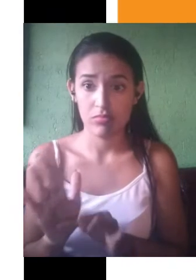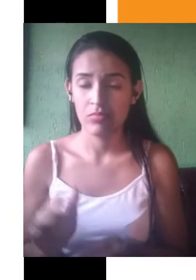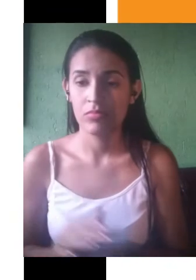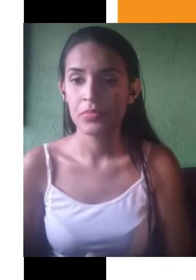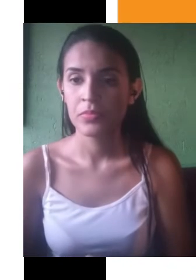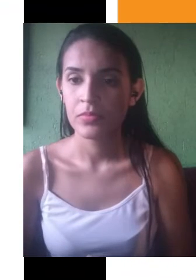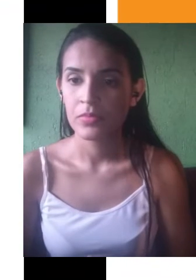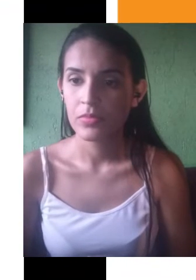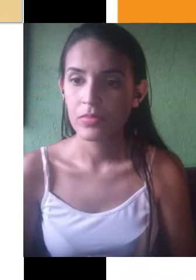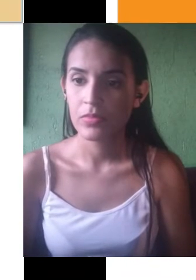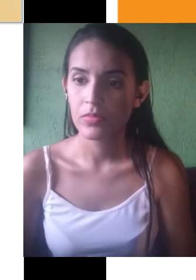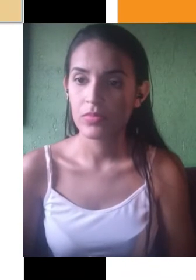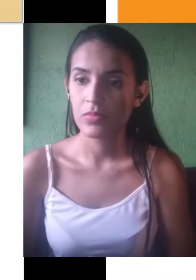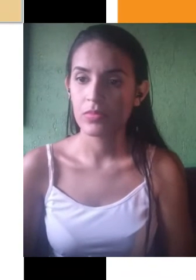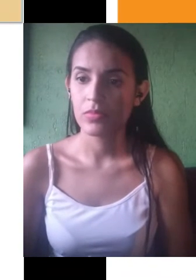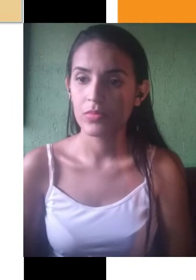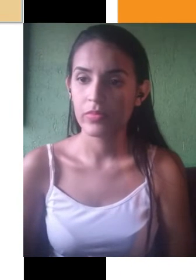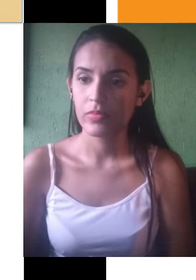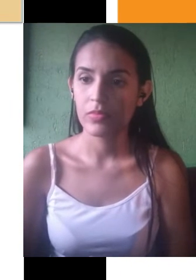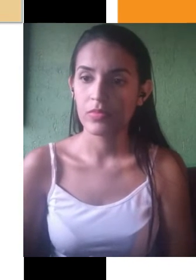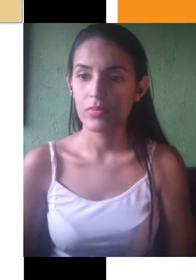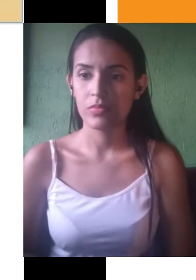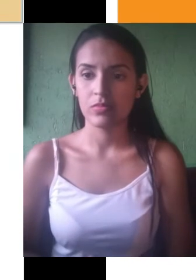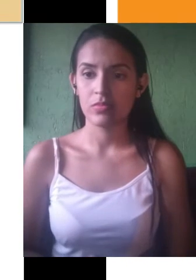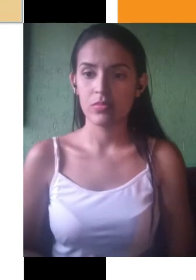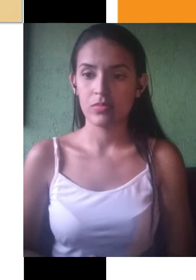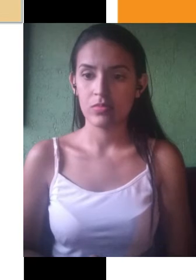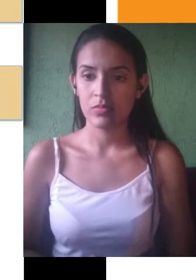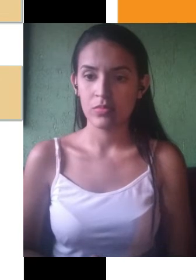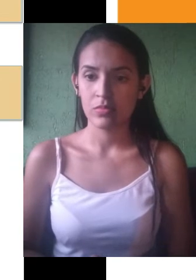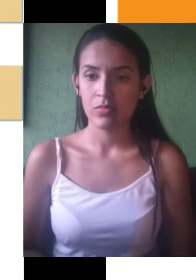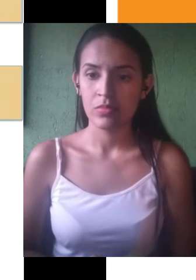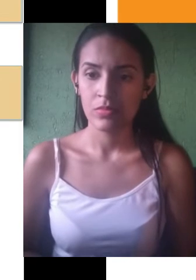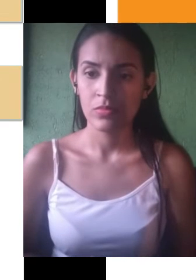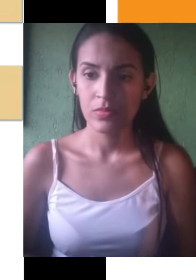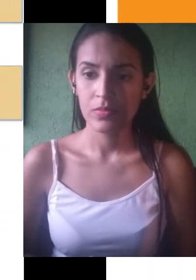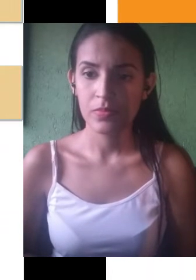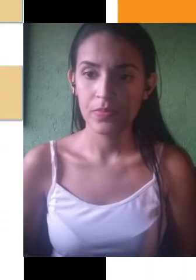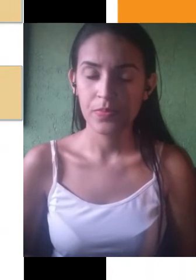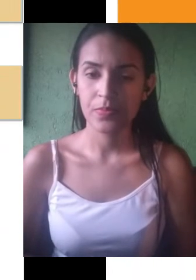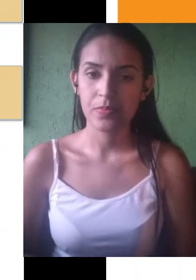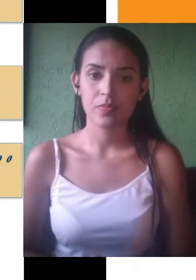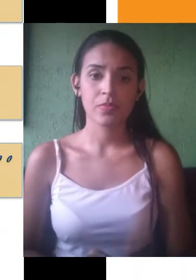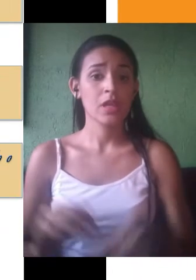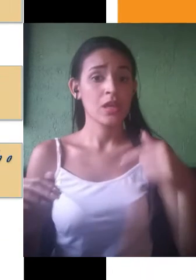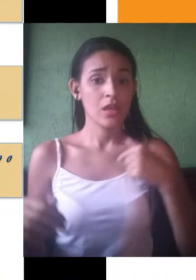e já ir relacionando cada uma delas a cada um dos parágrafos que nós vamos elaborar. Em